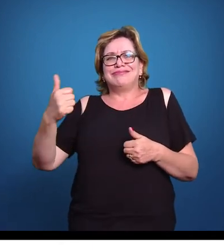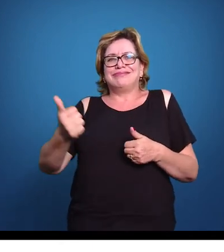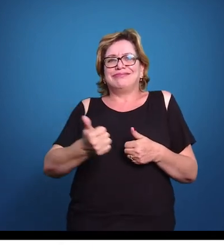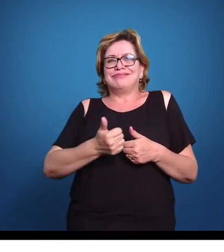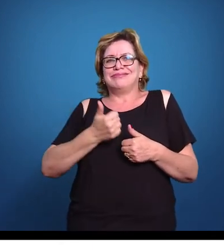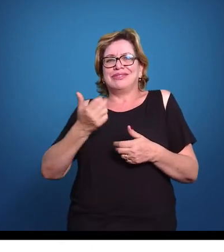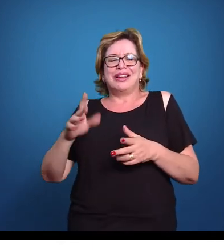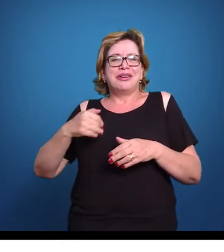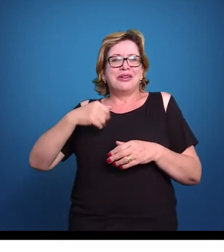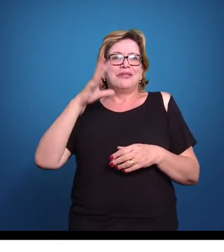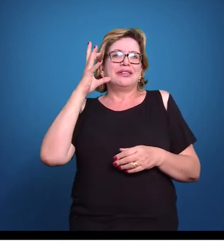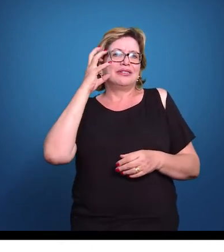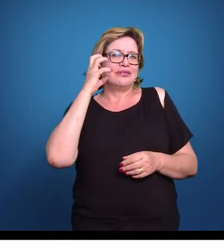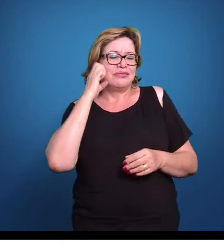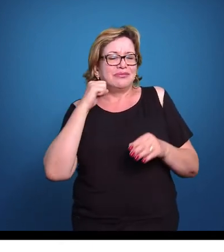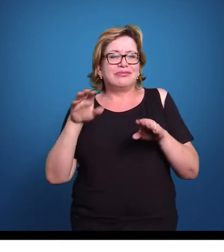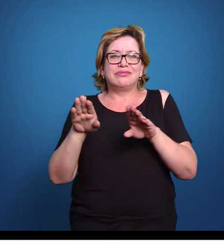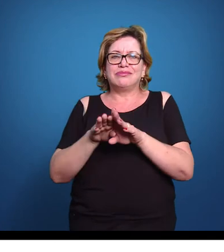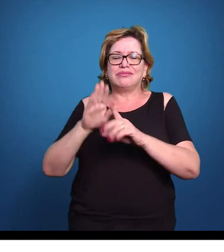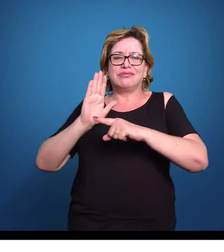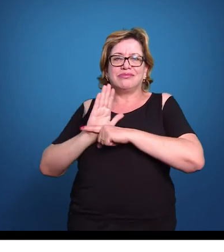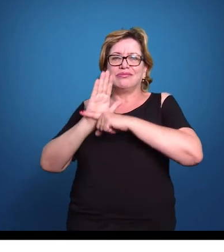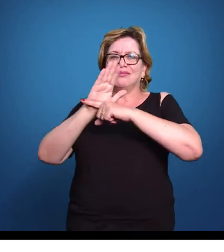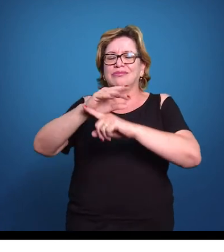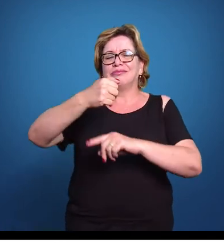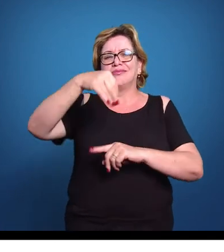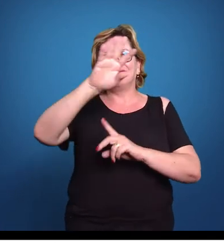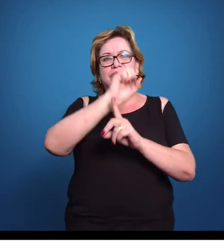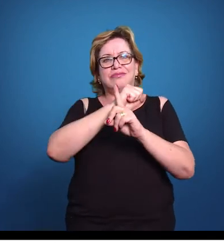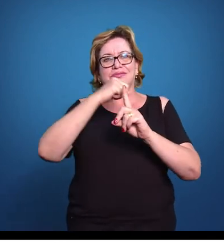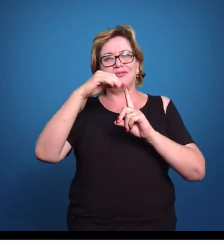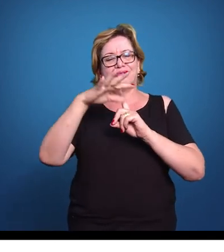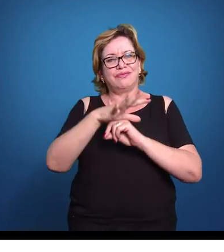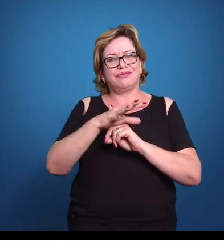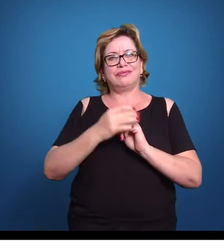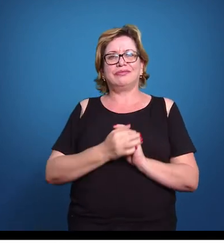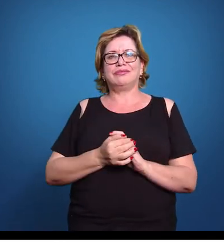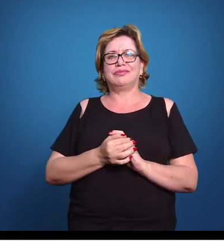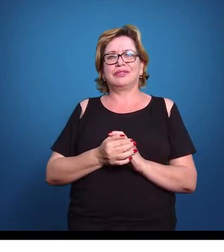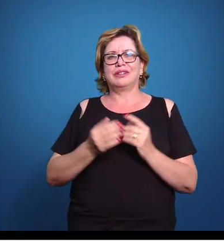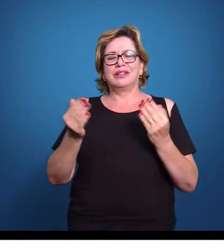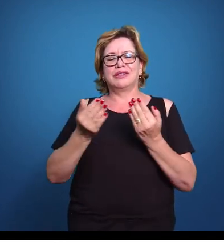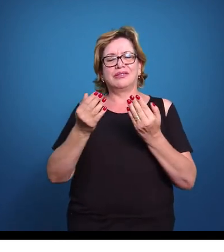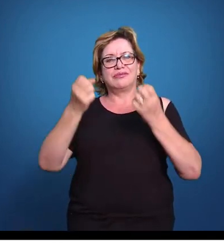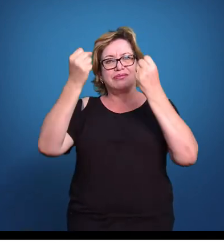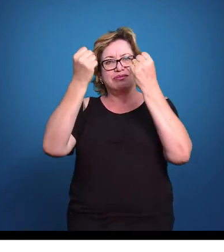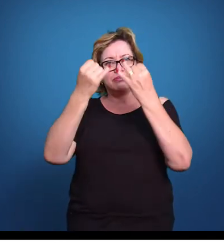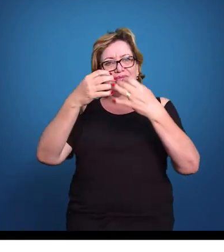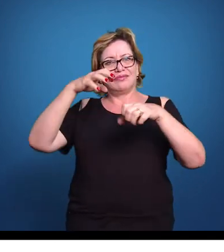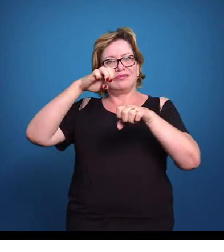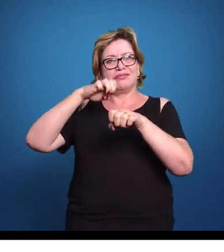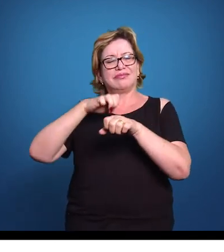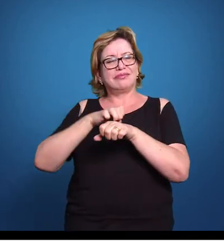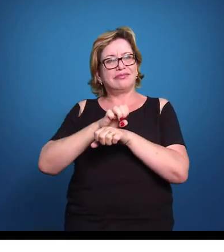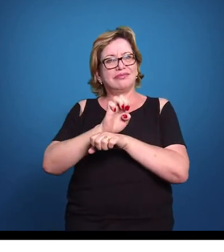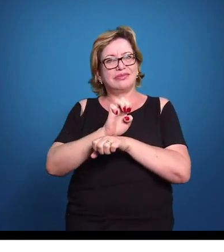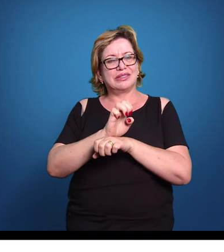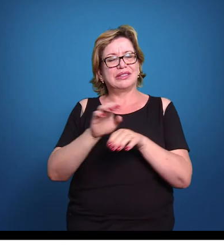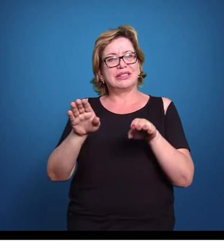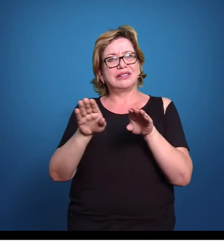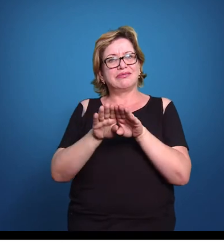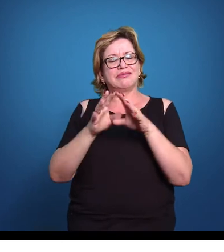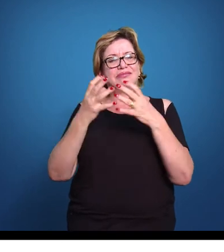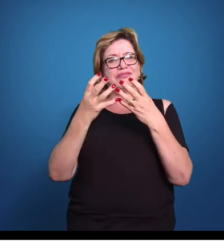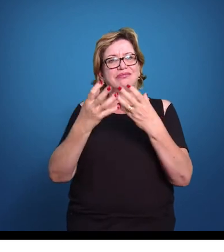produtiva para a sociedade. Aqui nós estamos falando de empreendedorismo e gostaríamos de